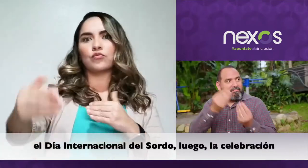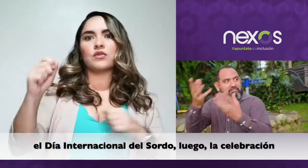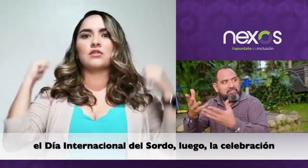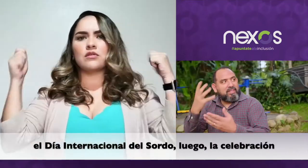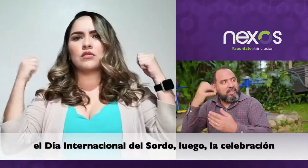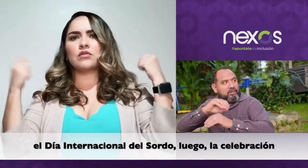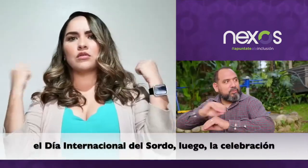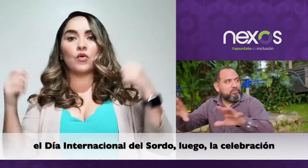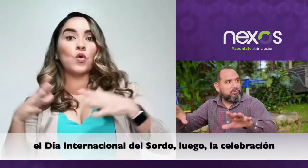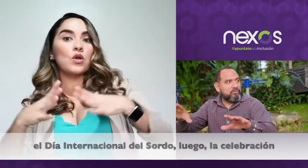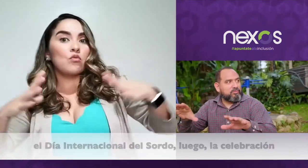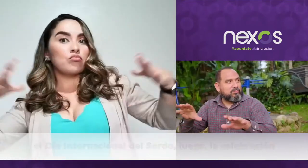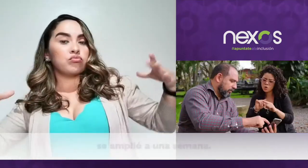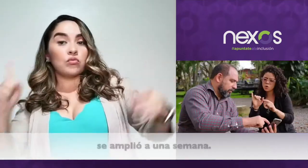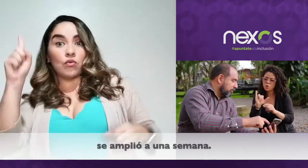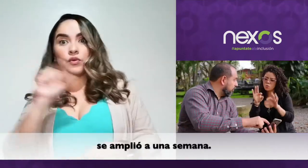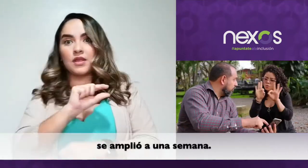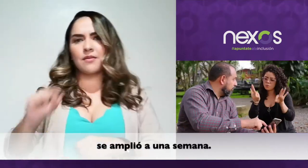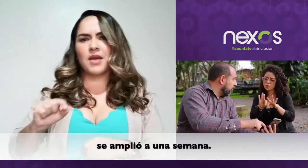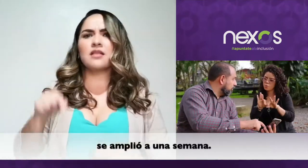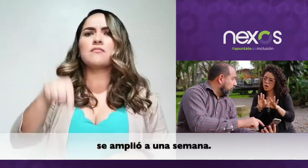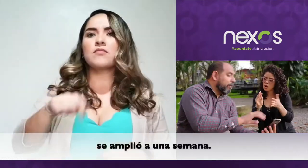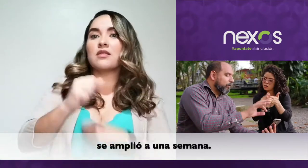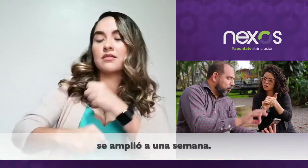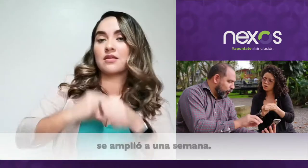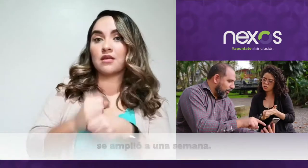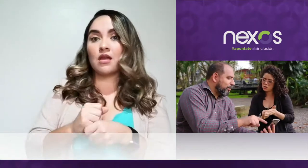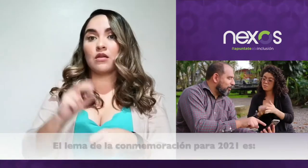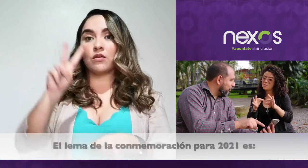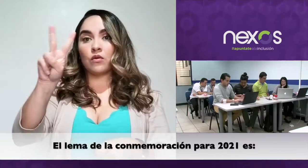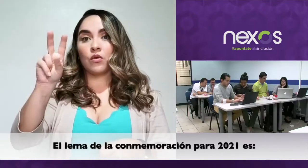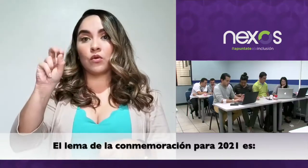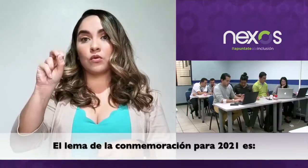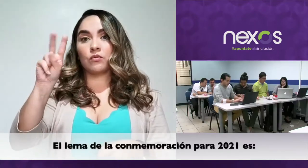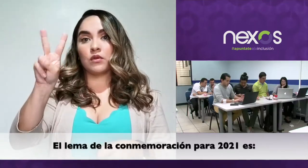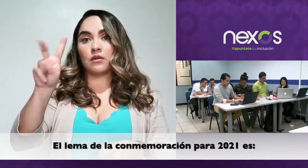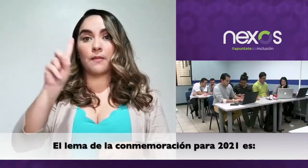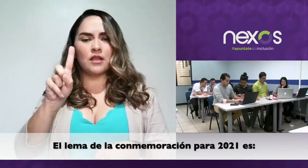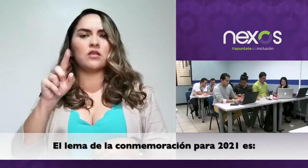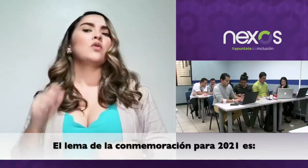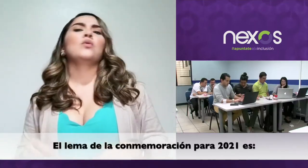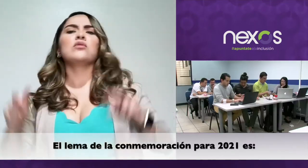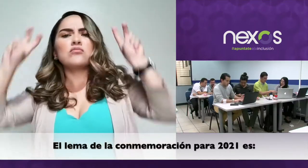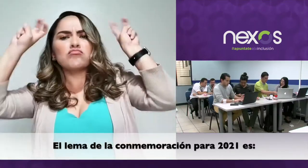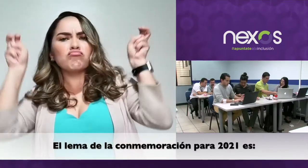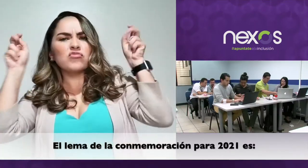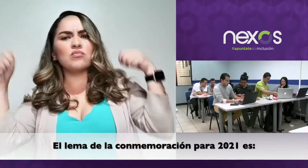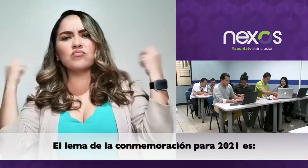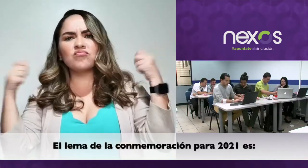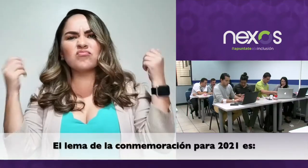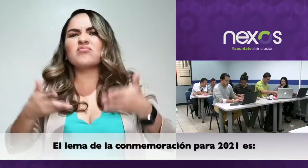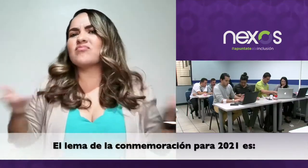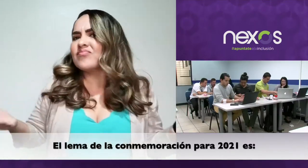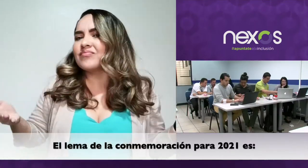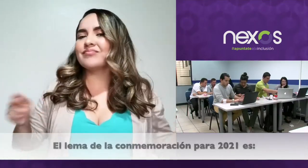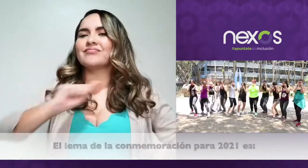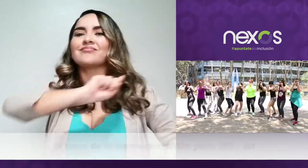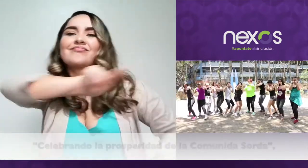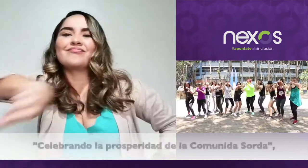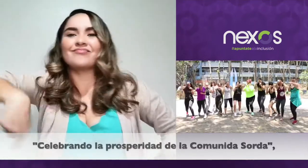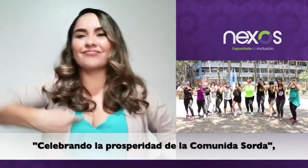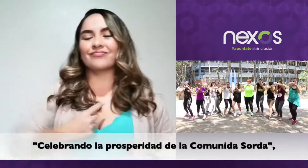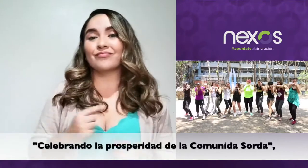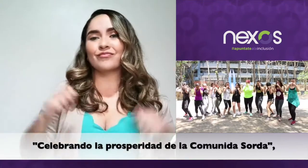Luego la celebración se amplió a una semana. El lema de la conmemoración para 2021 es